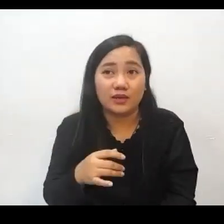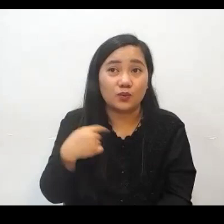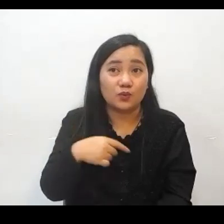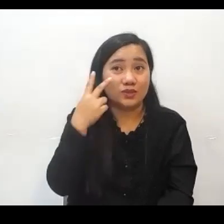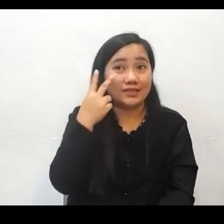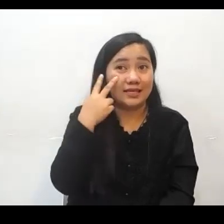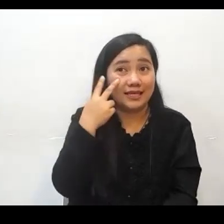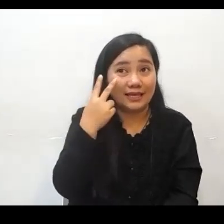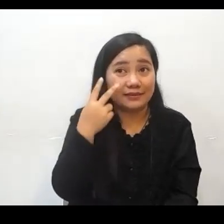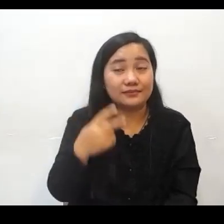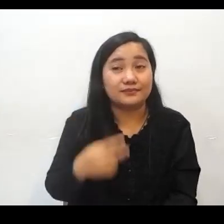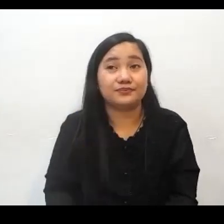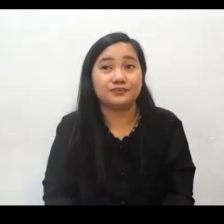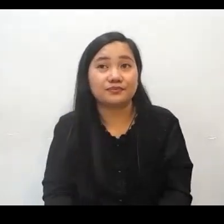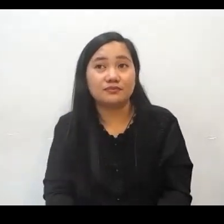mundo